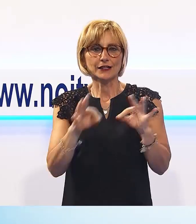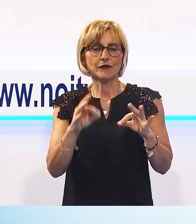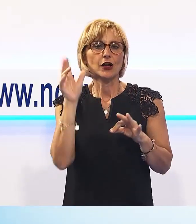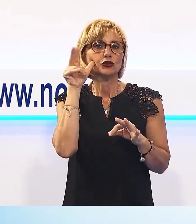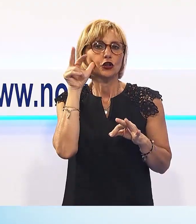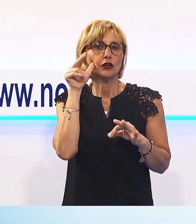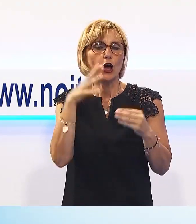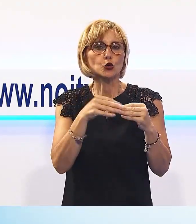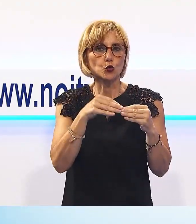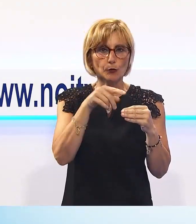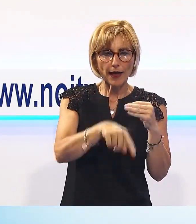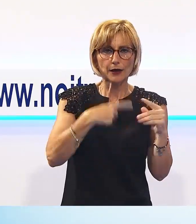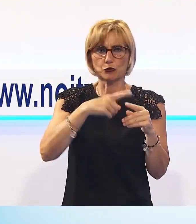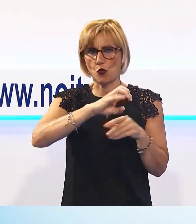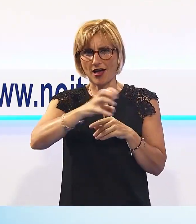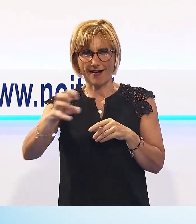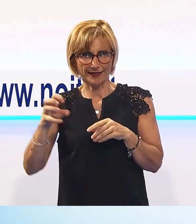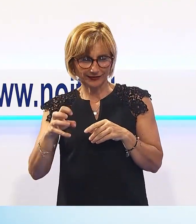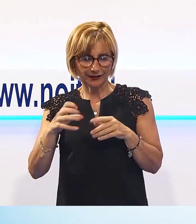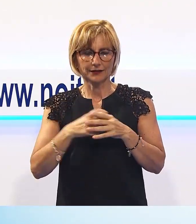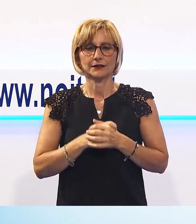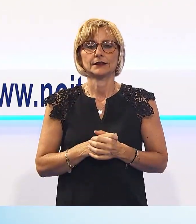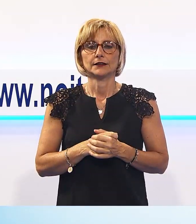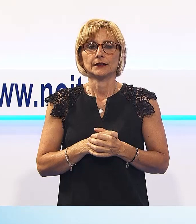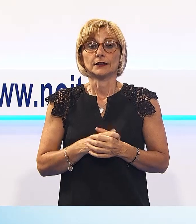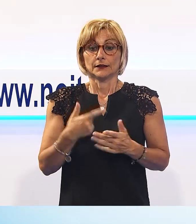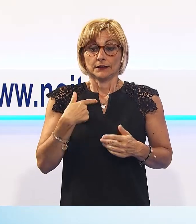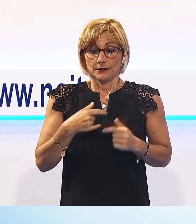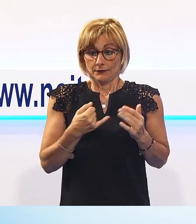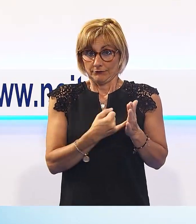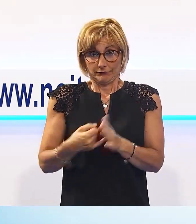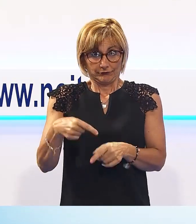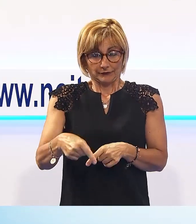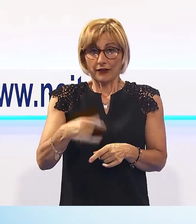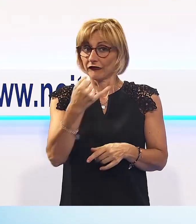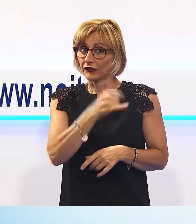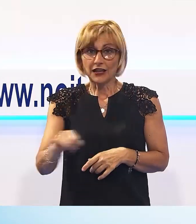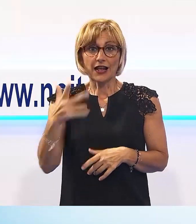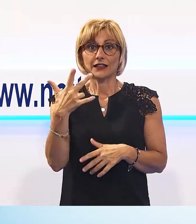ucraine Zavazka e Ivanenko. Anche quest'anno la finale tricolore al Palatagliate di Lucca.